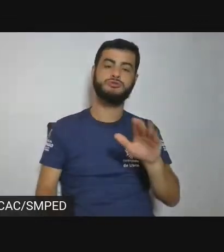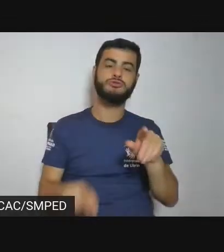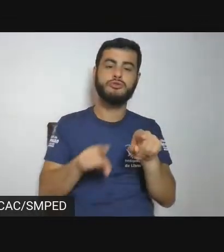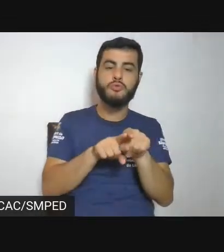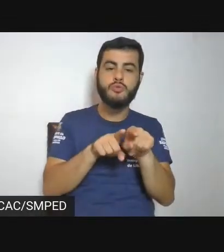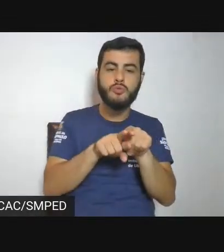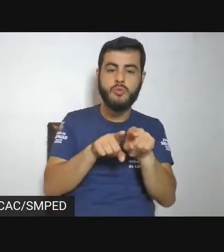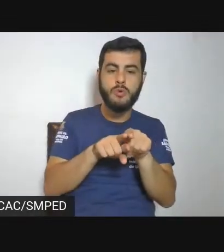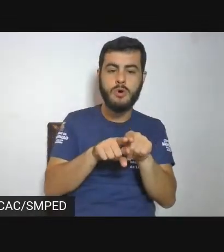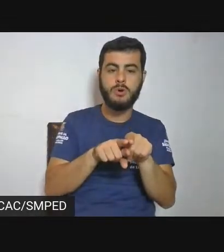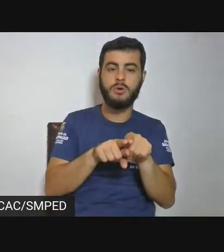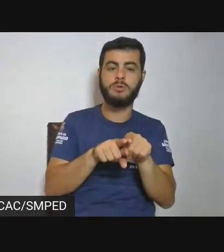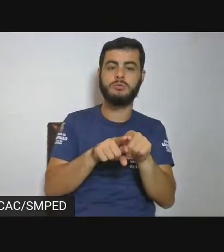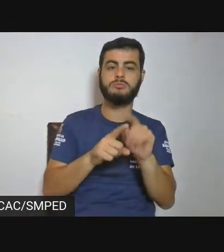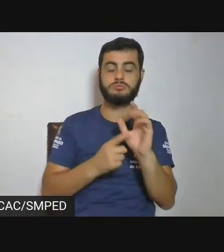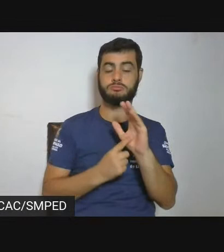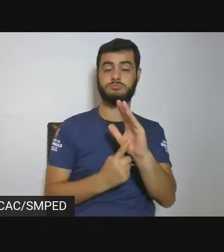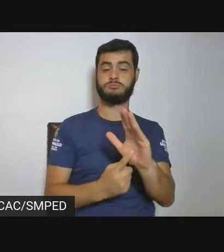a propósito.